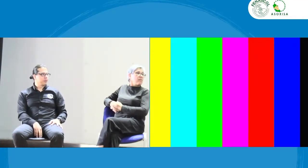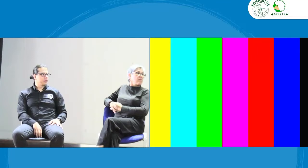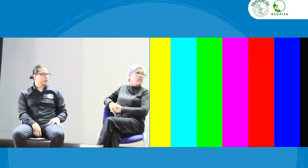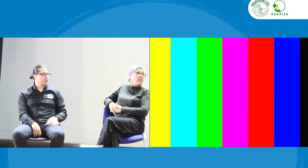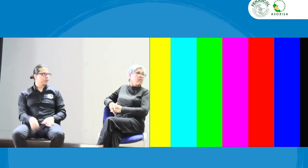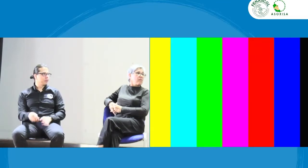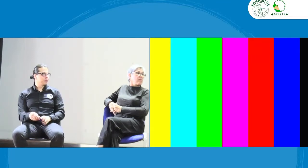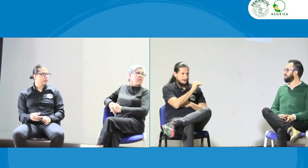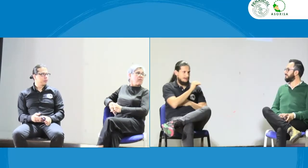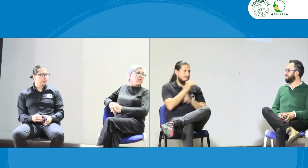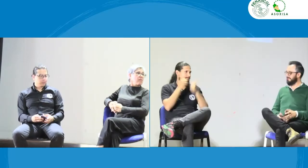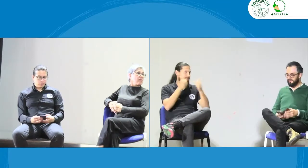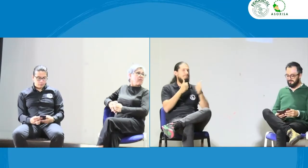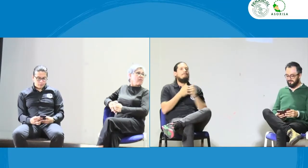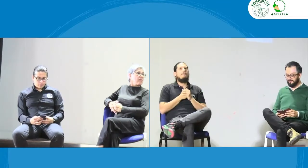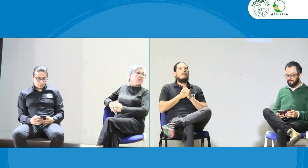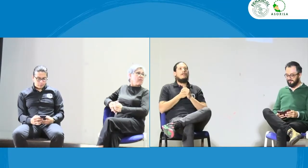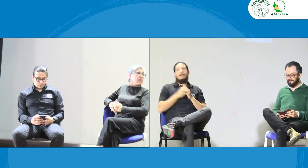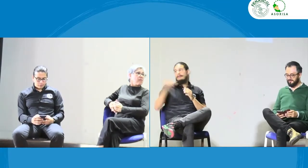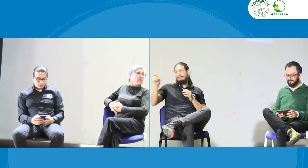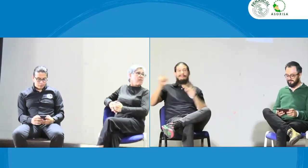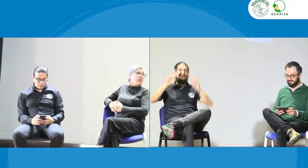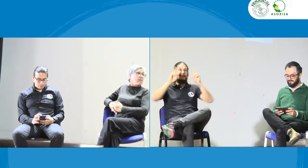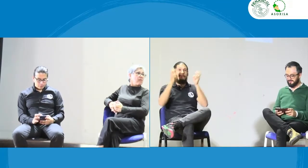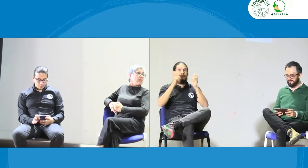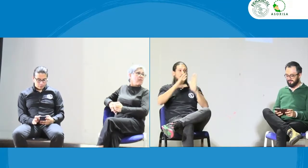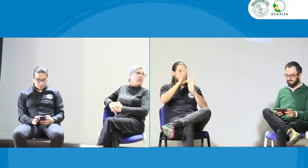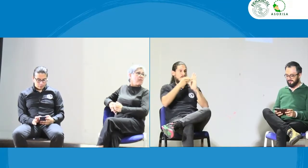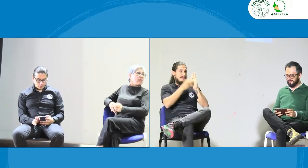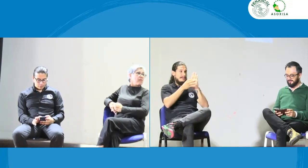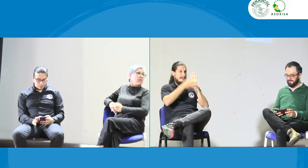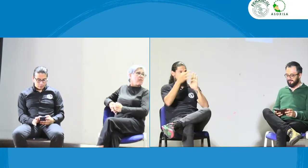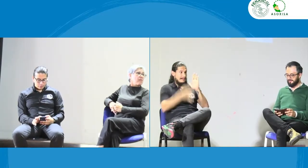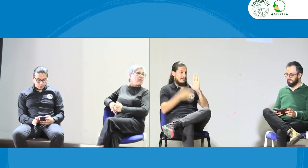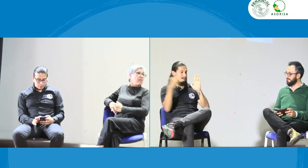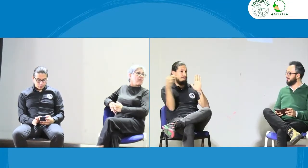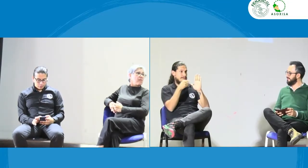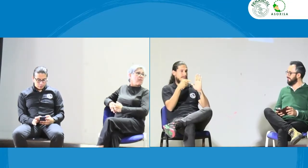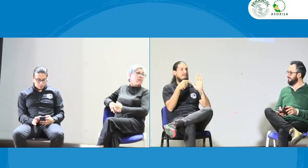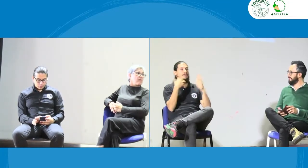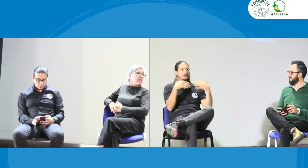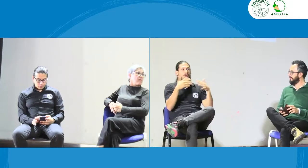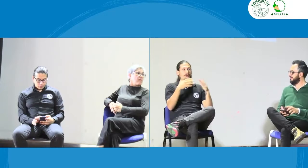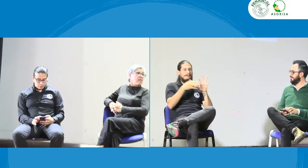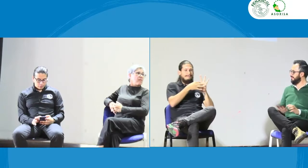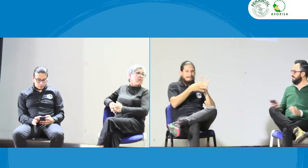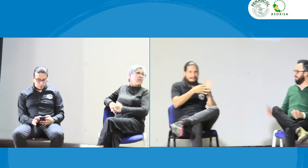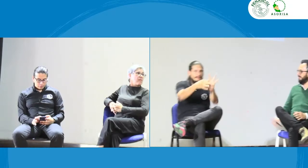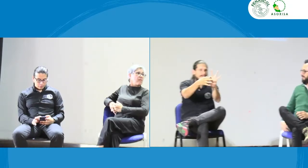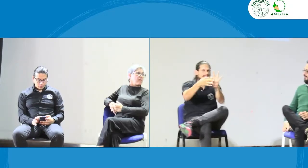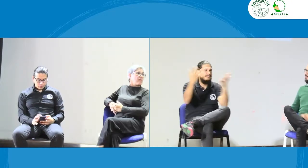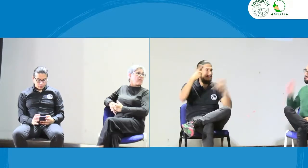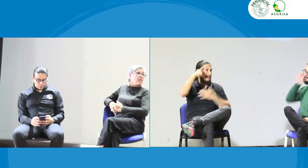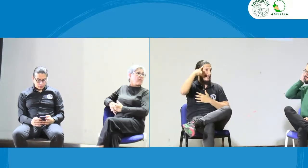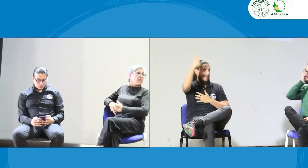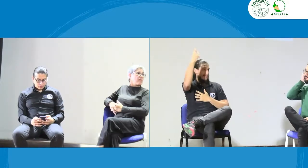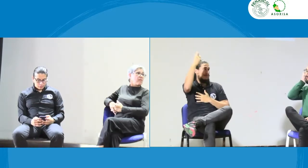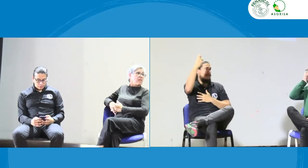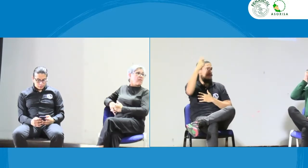esta pregunta. Primero, muy buenos días para todos los asistentes. Tú mencionas el tema del código ético. Pero entonces, esto ha un